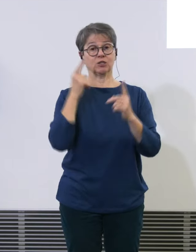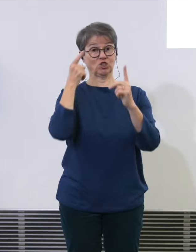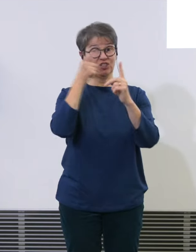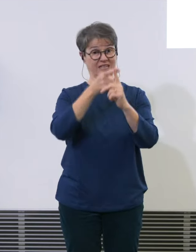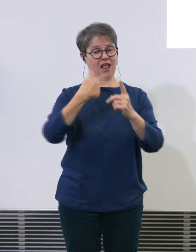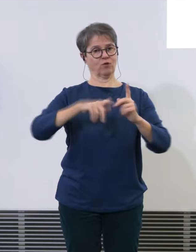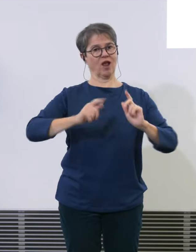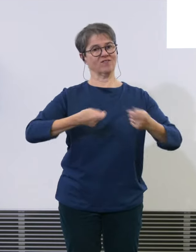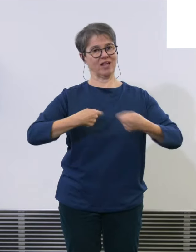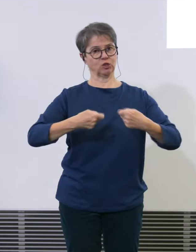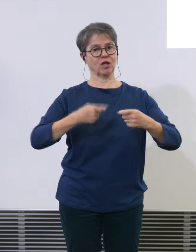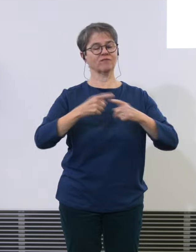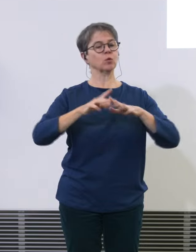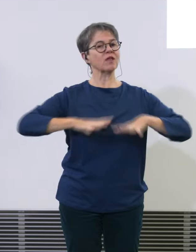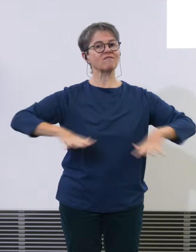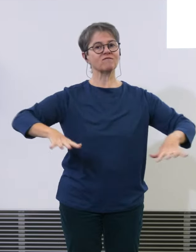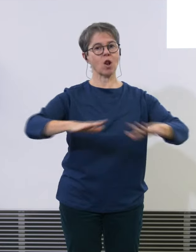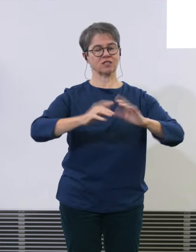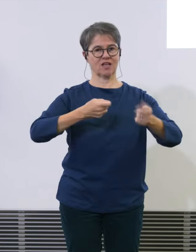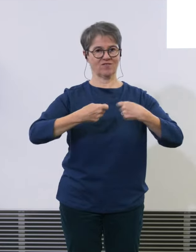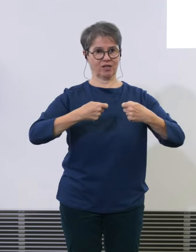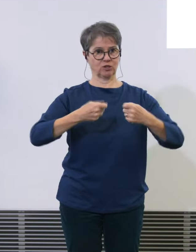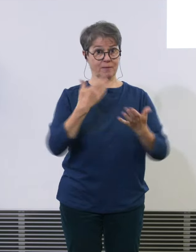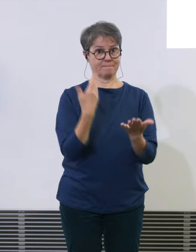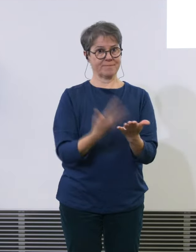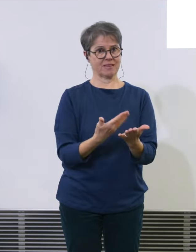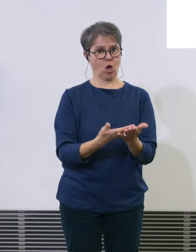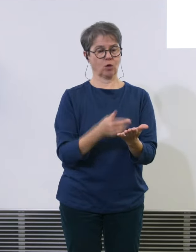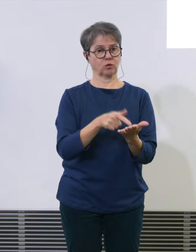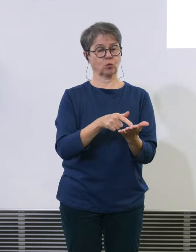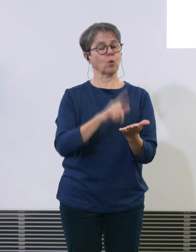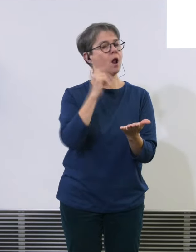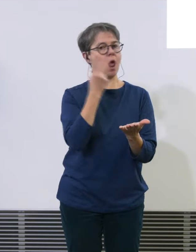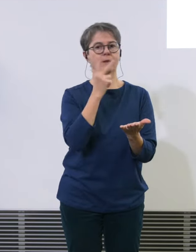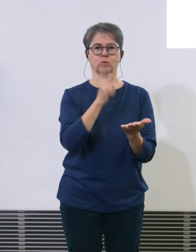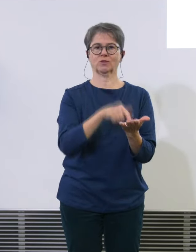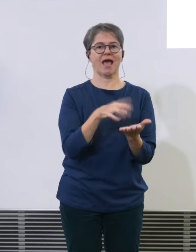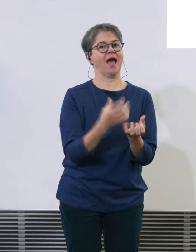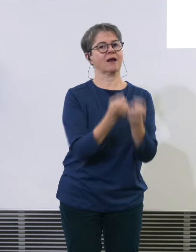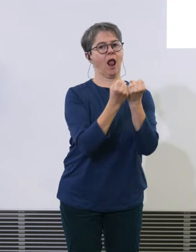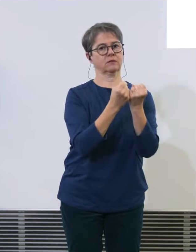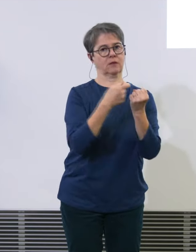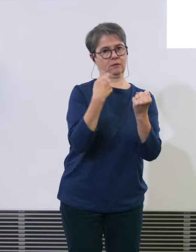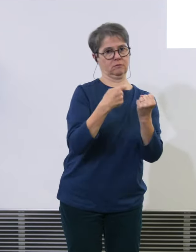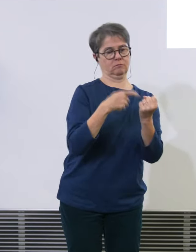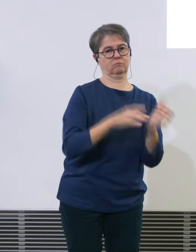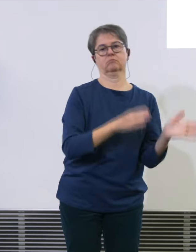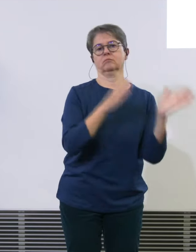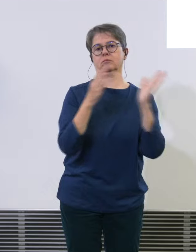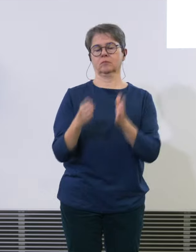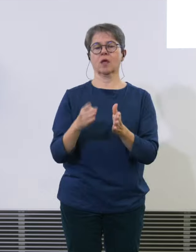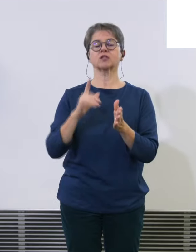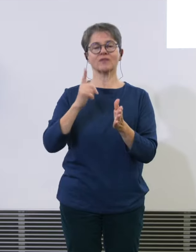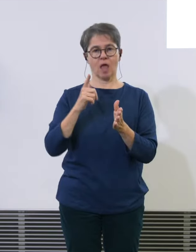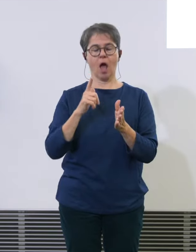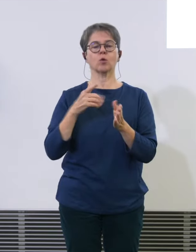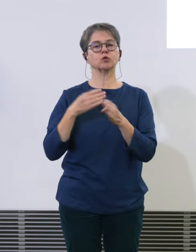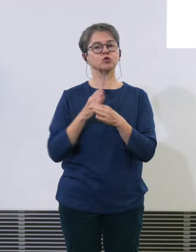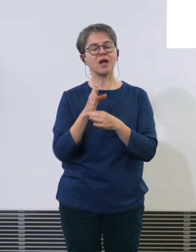Bedeutung vom Flughafen, dass das selbstverständlich erhalten werden Zweitens hat er auch strategische Ziele im Umweltbereich